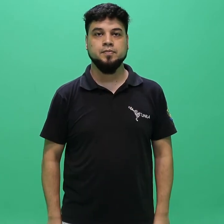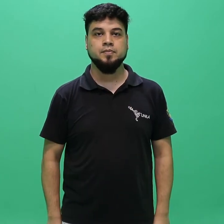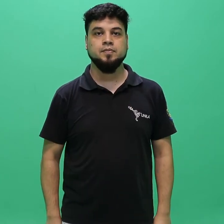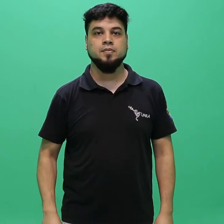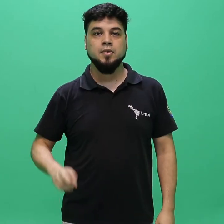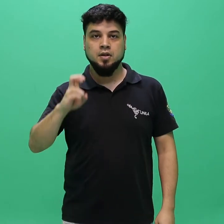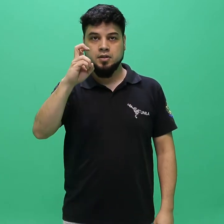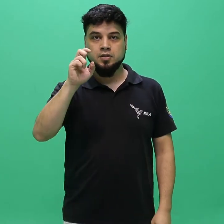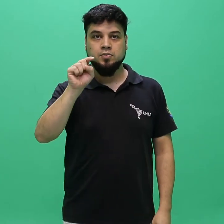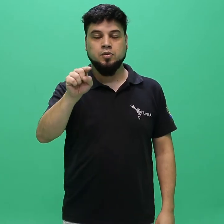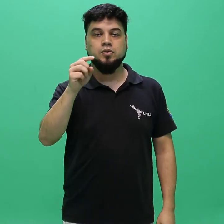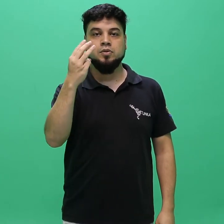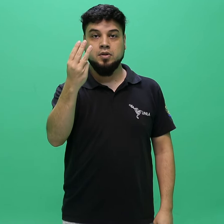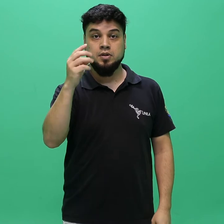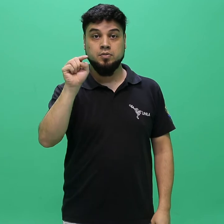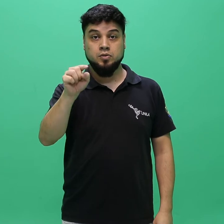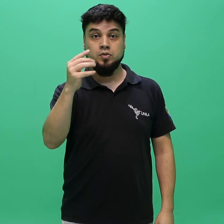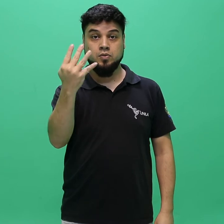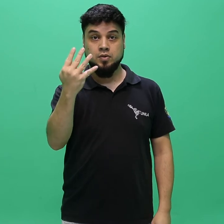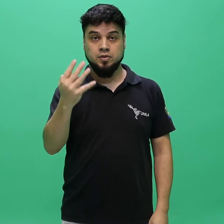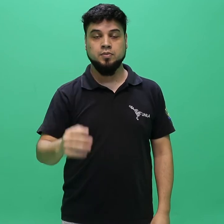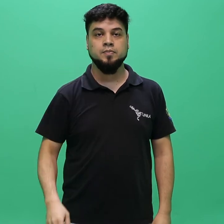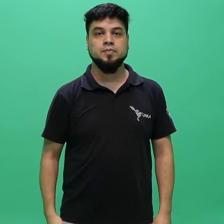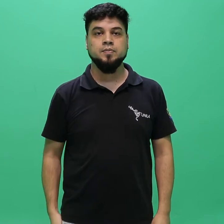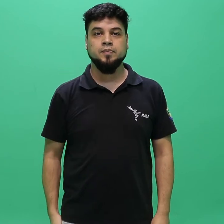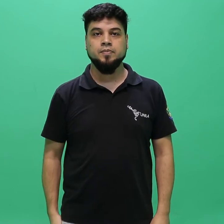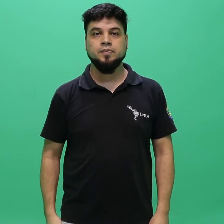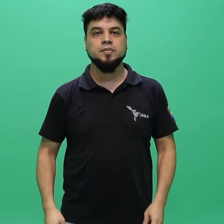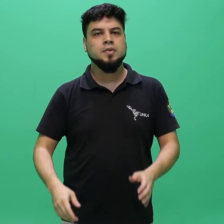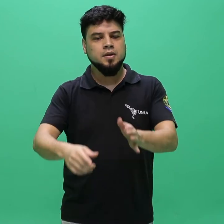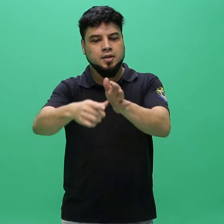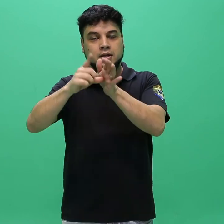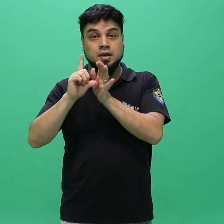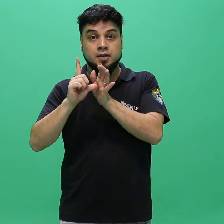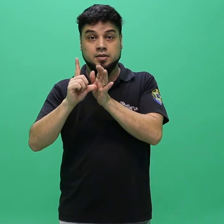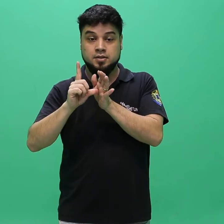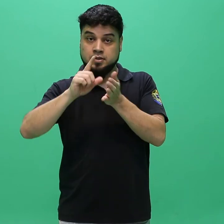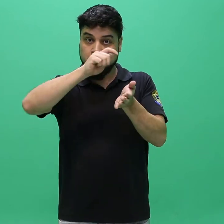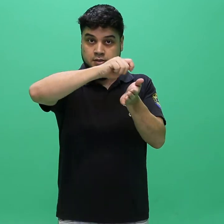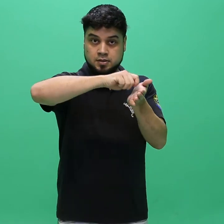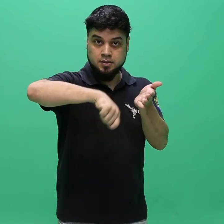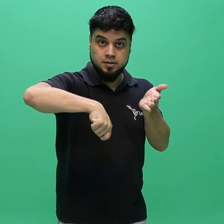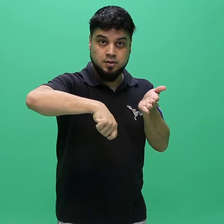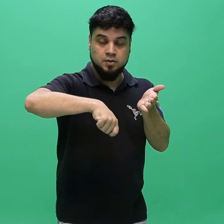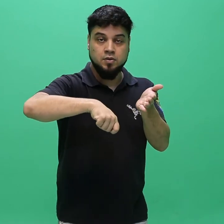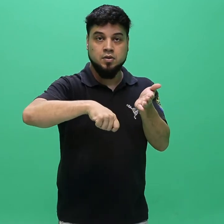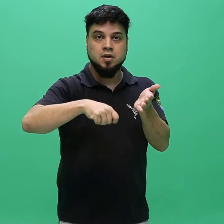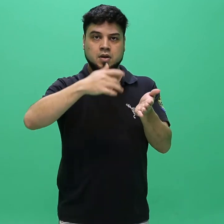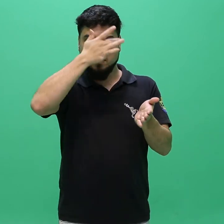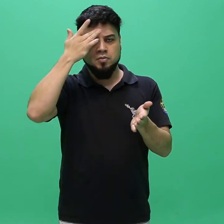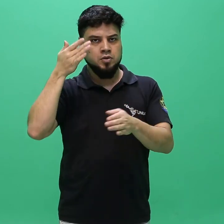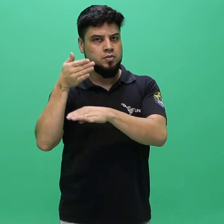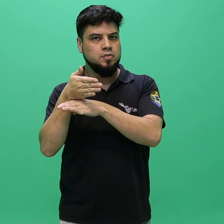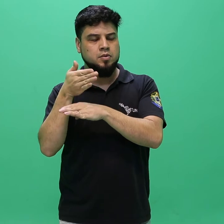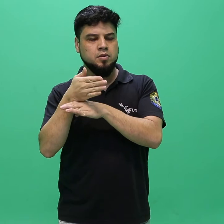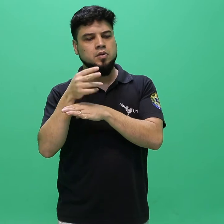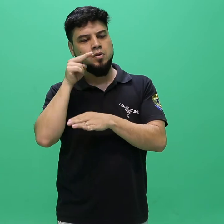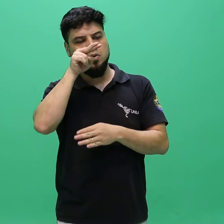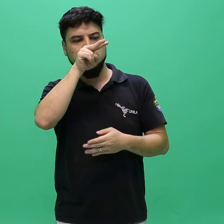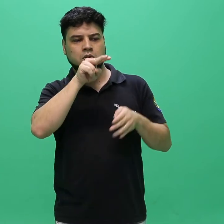5.3.4. Antes de efetuar a inscrição, o candidato